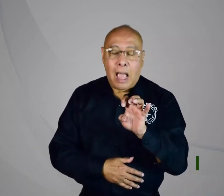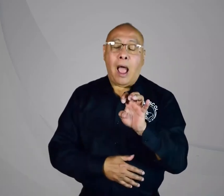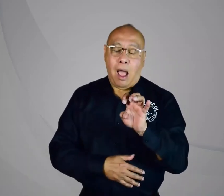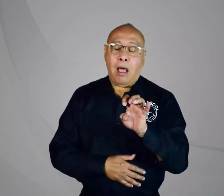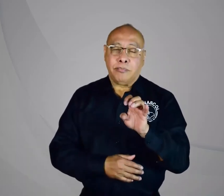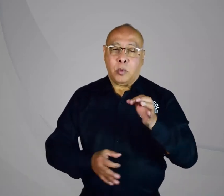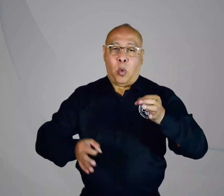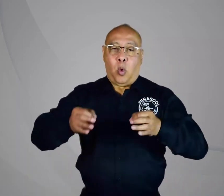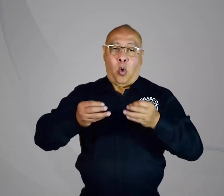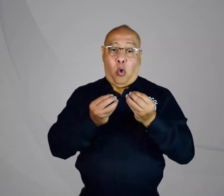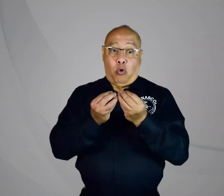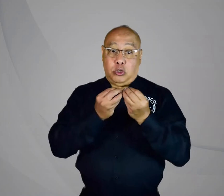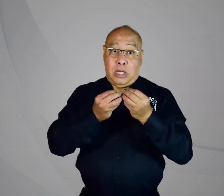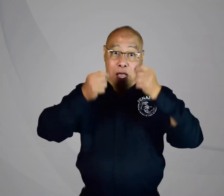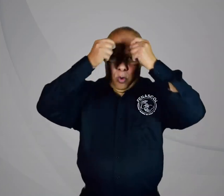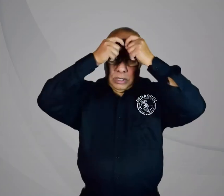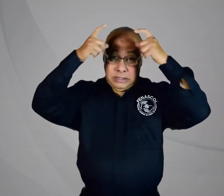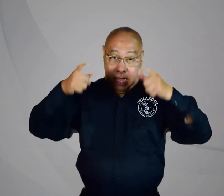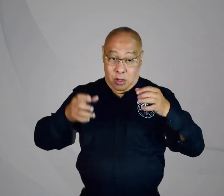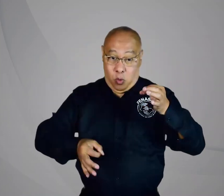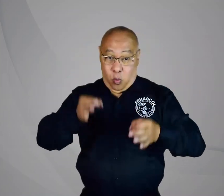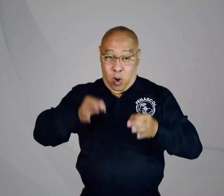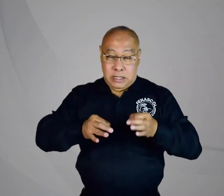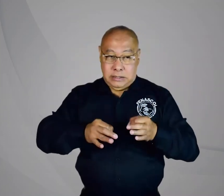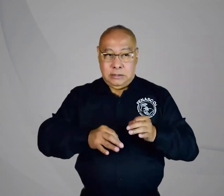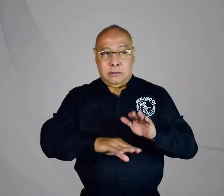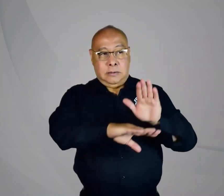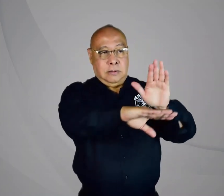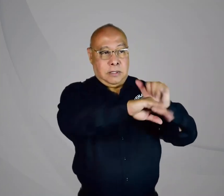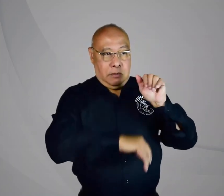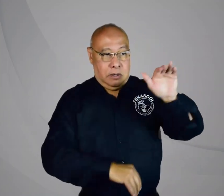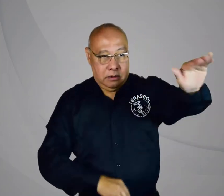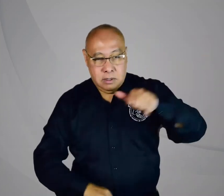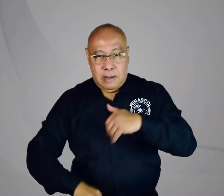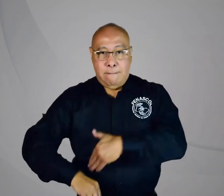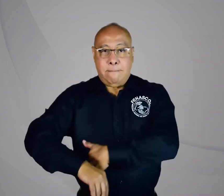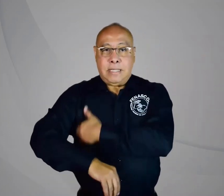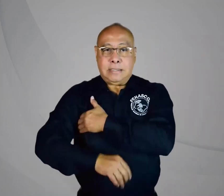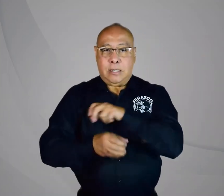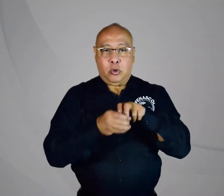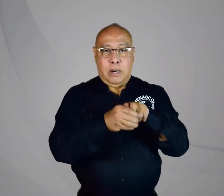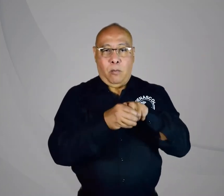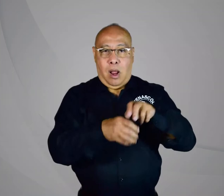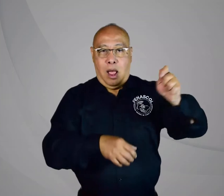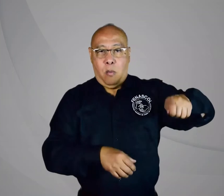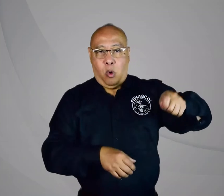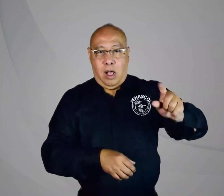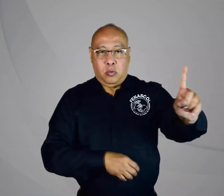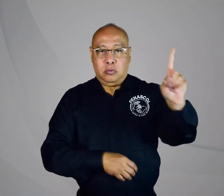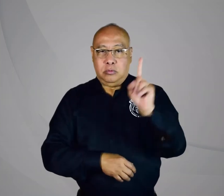que debíamos ir a una reunión en el Consejo de Estado, donde habían convocado el Ministerio de Transporte con su abogado y con